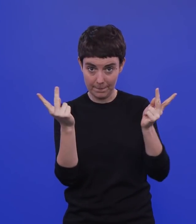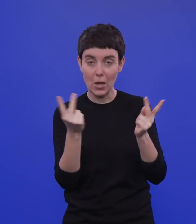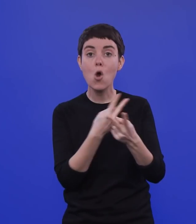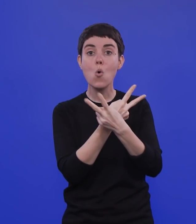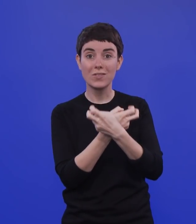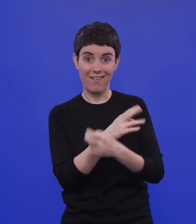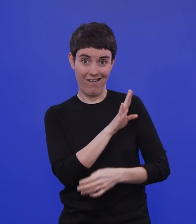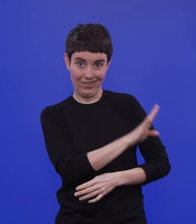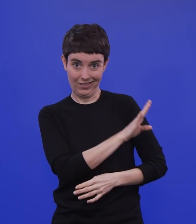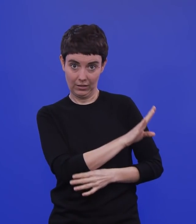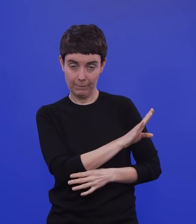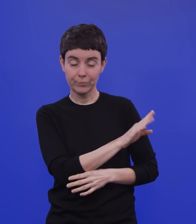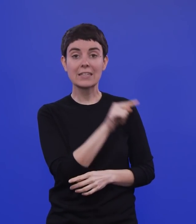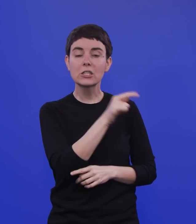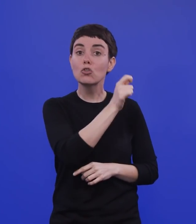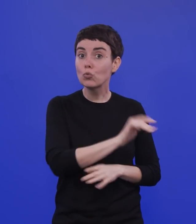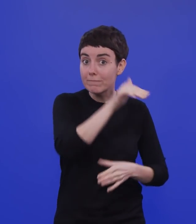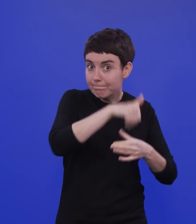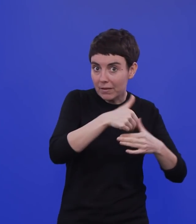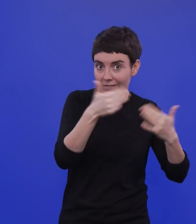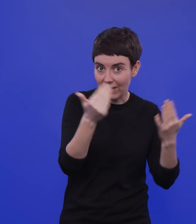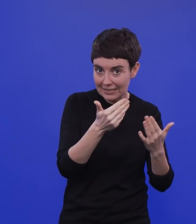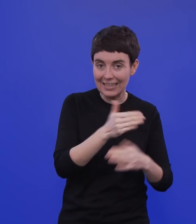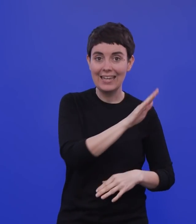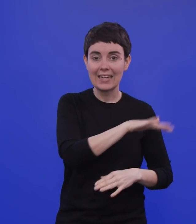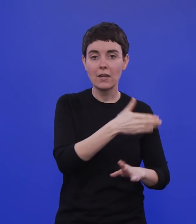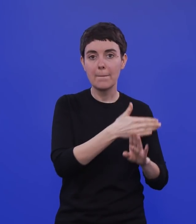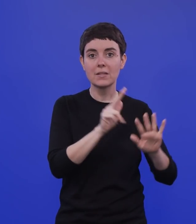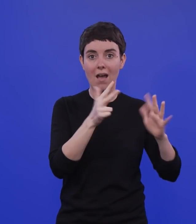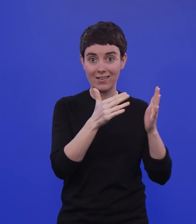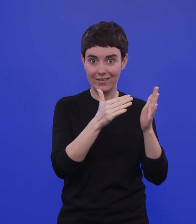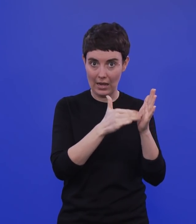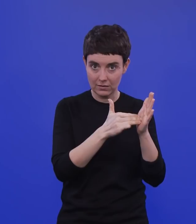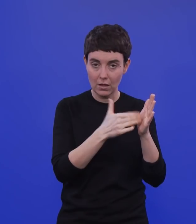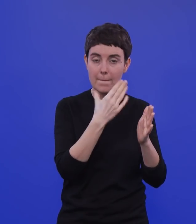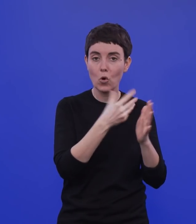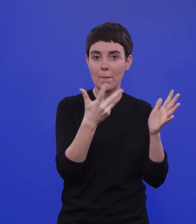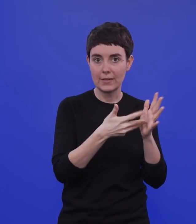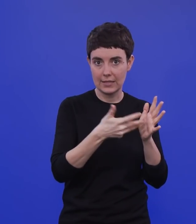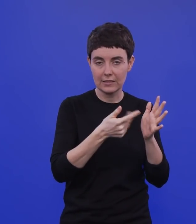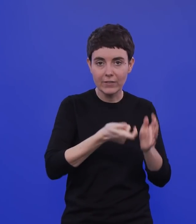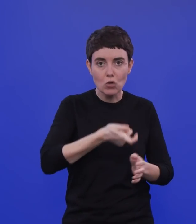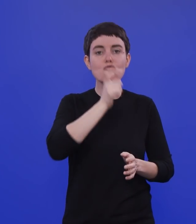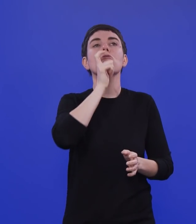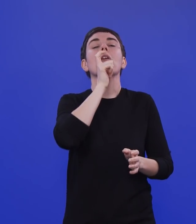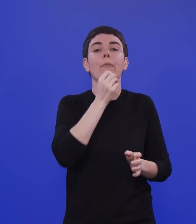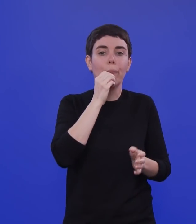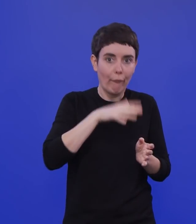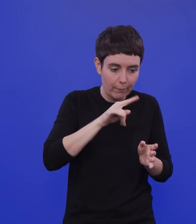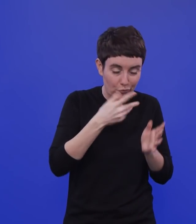Klasse mit einem Gurgeltest untersucht. Bislang in zwei Runden im Abstand von ein paar Wochen. Sind die Ergebnisse aus Ihrer Sicht ein bisschen